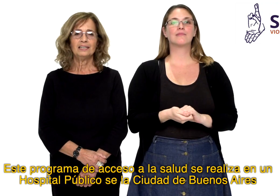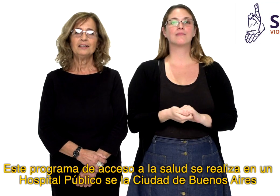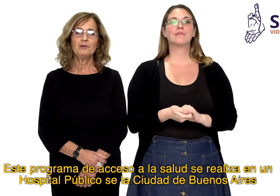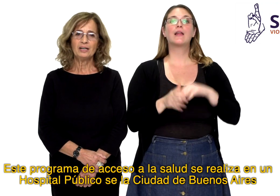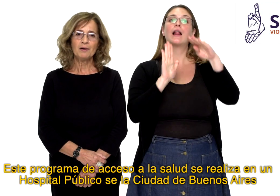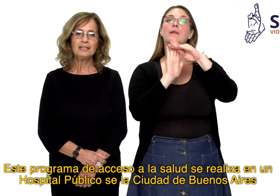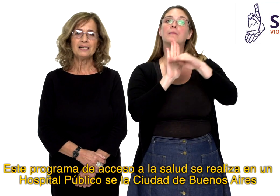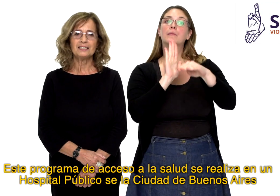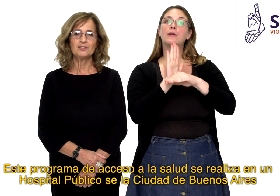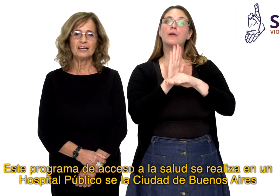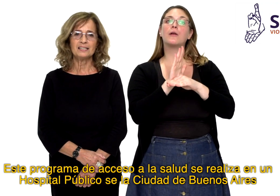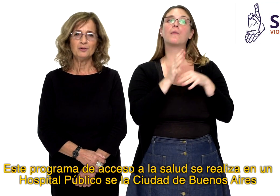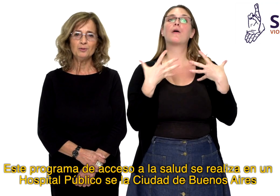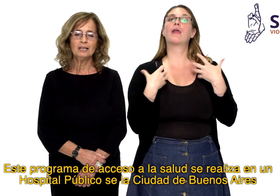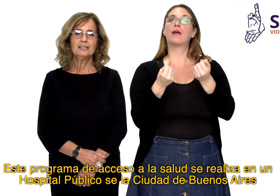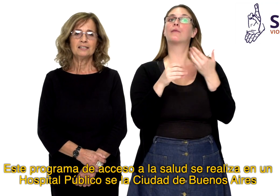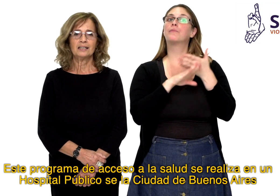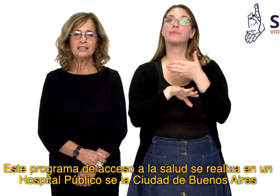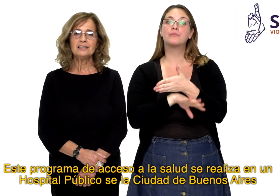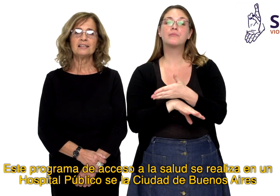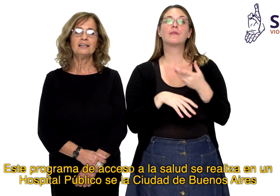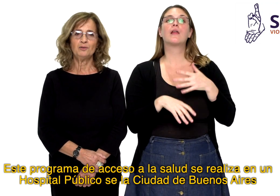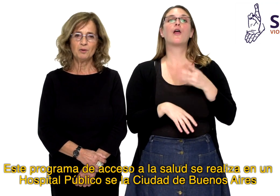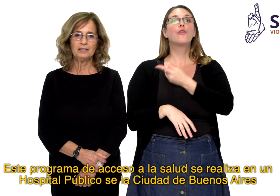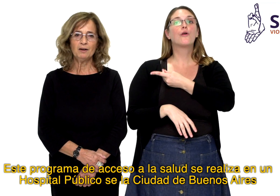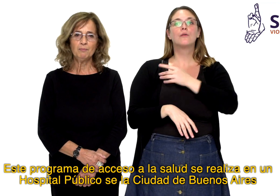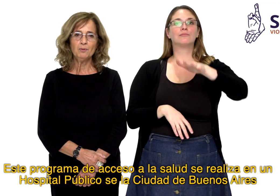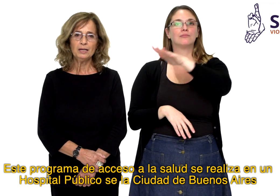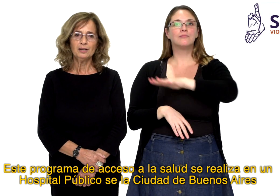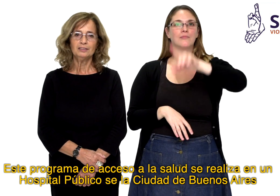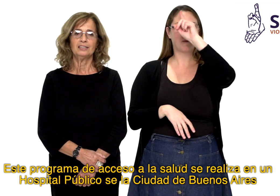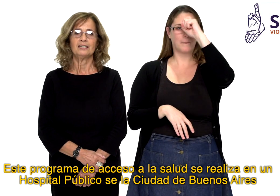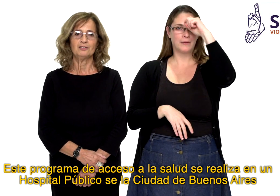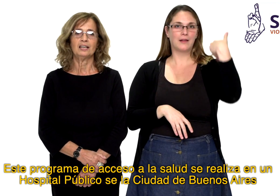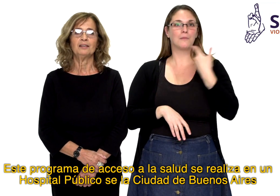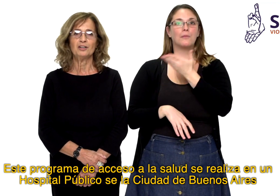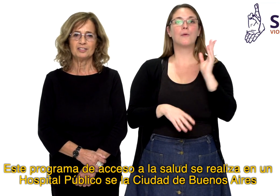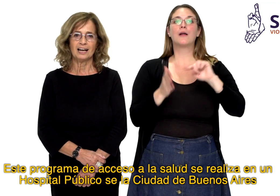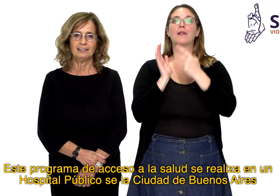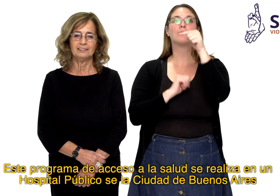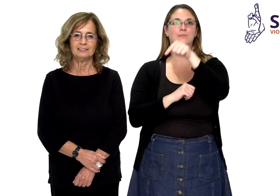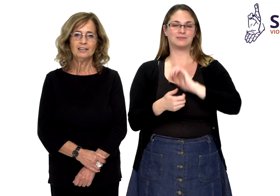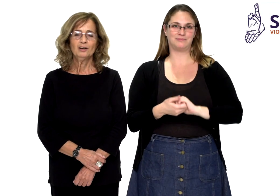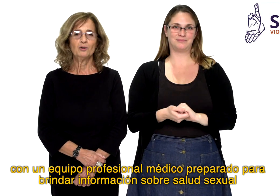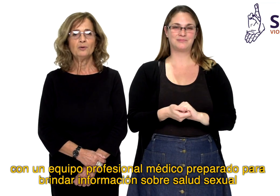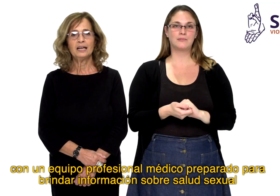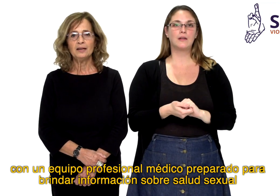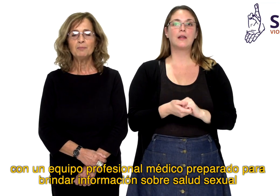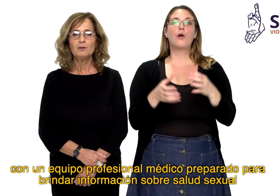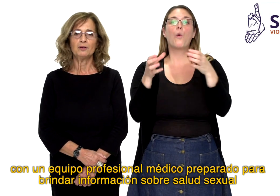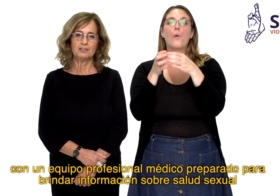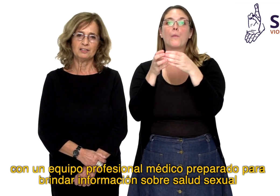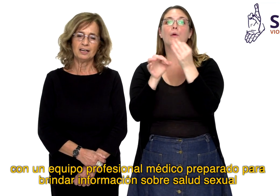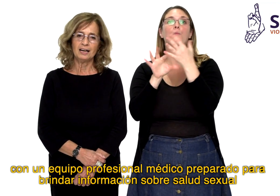Este programa de acceso a la salud se realiza en un hospital público de la ciudad de Buenos Aires, con un